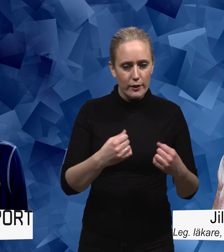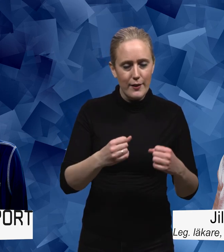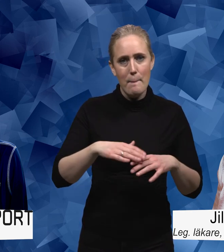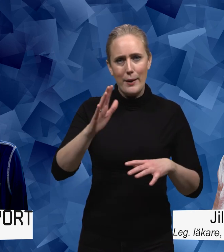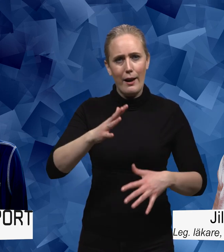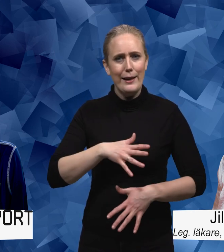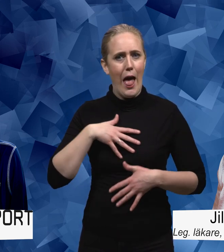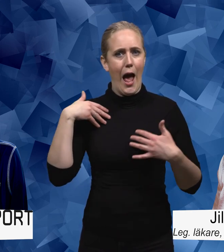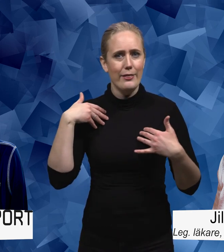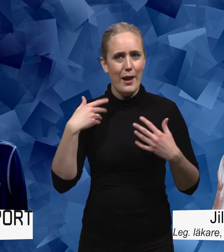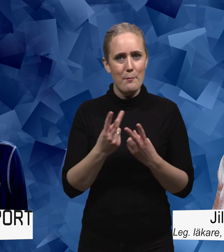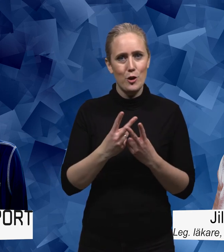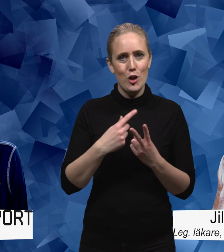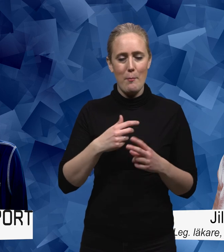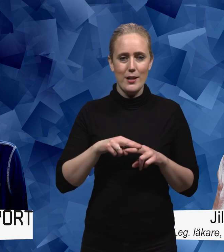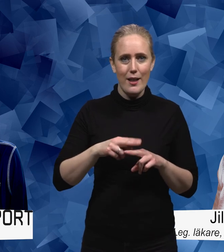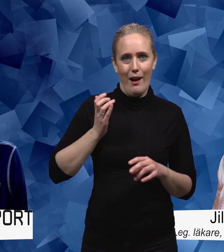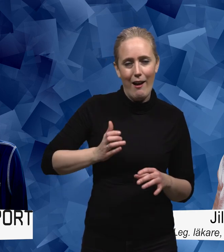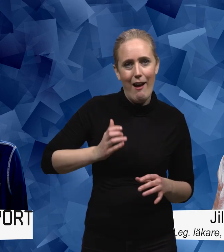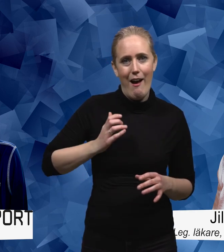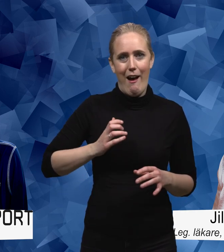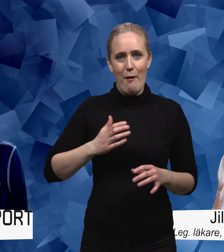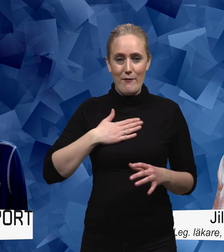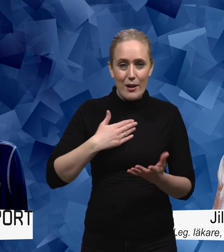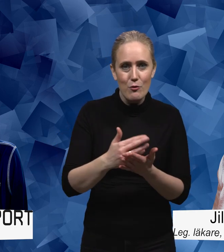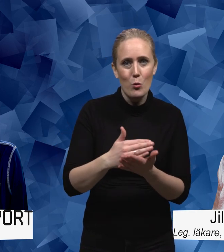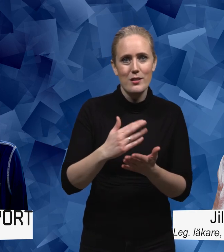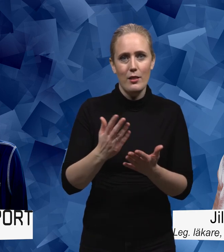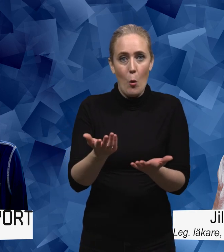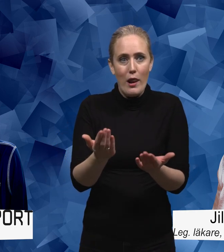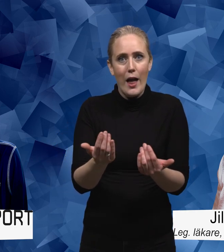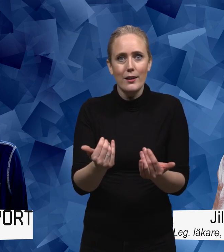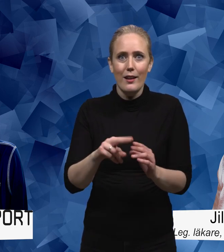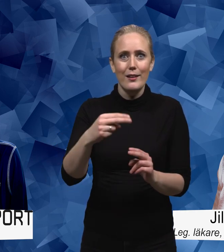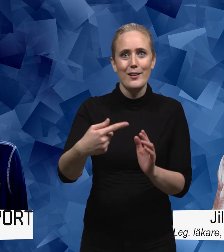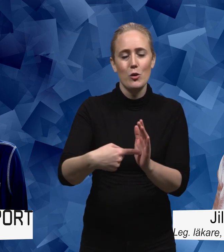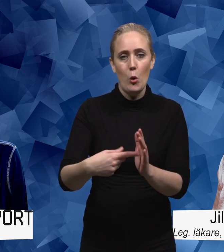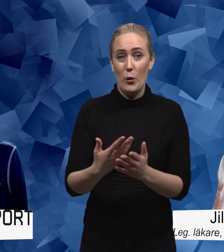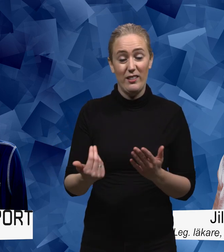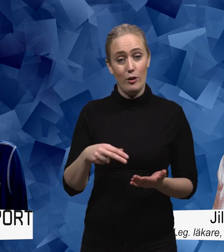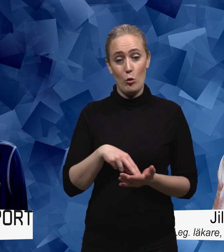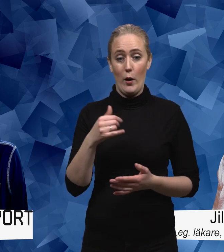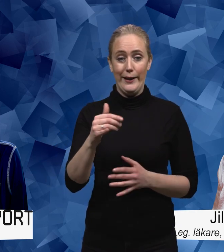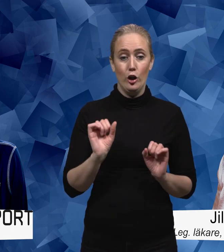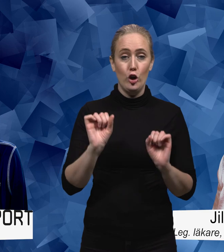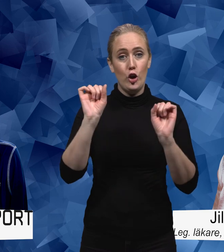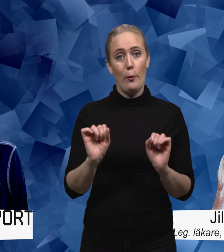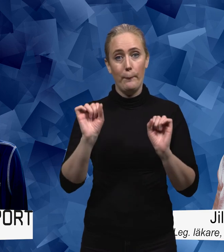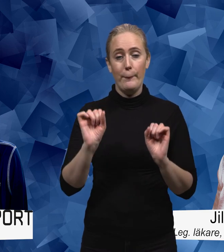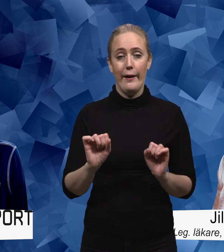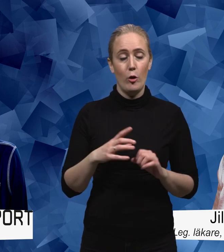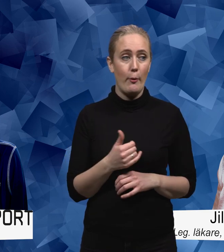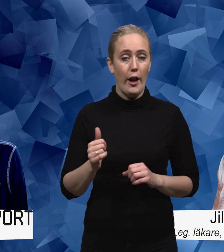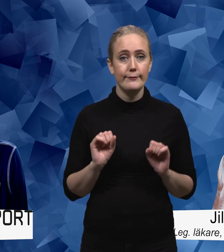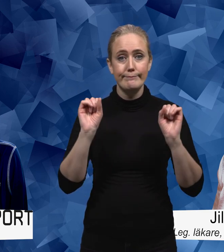så att man kommer igång så att man fortsätter så att man längtar till nästa gång så att det inte är så att man står på friskis och svettisk golvet eller